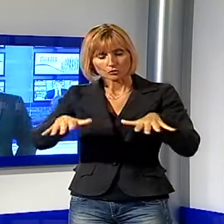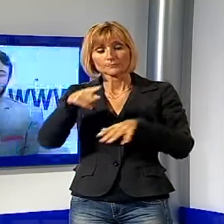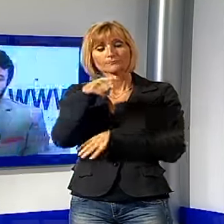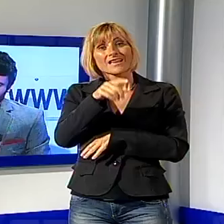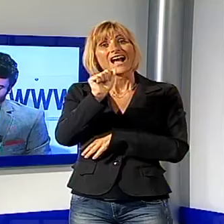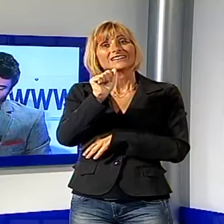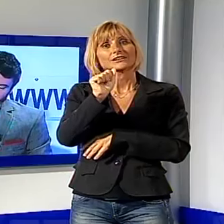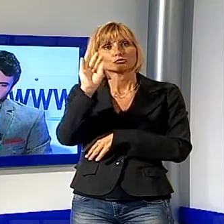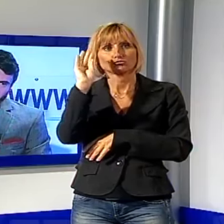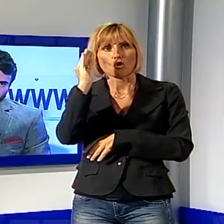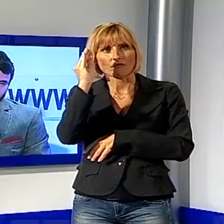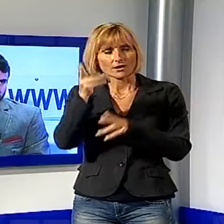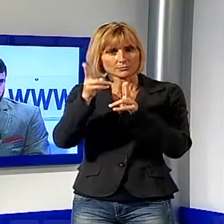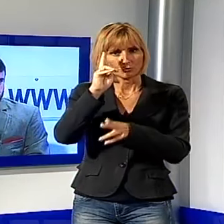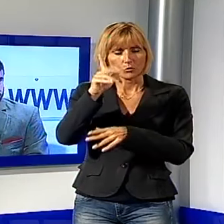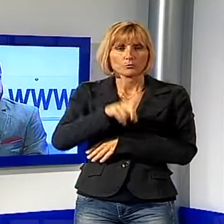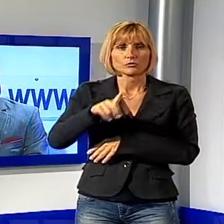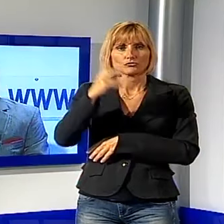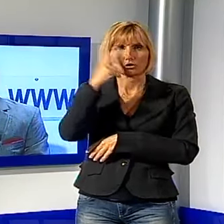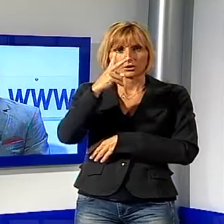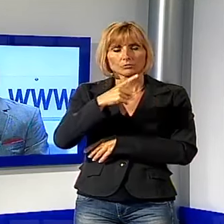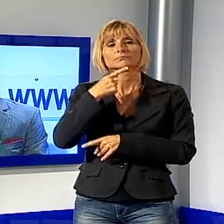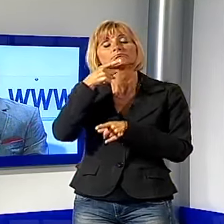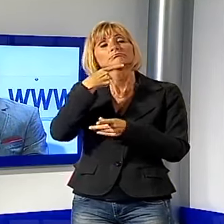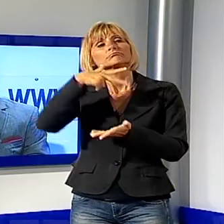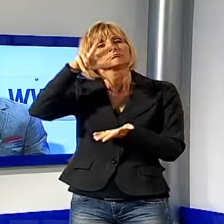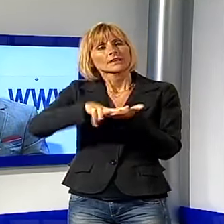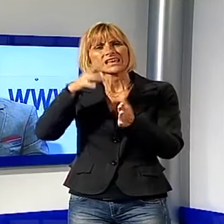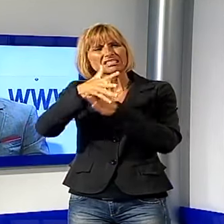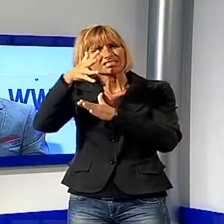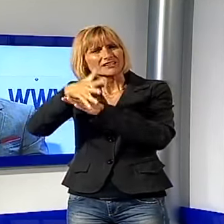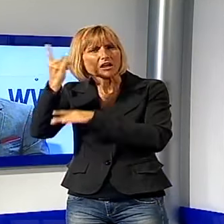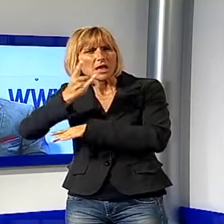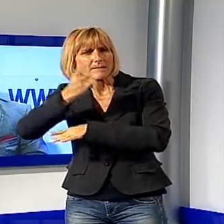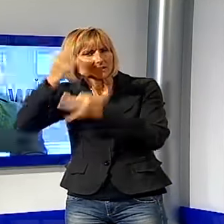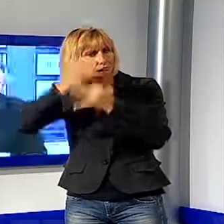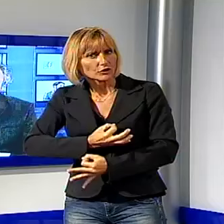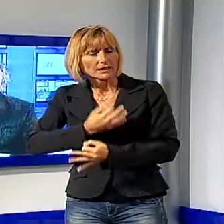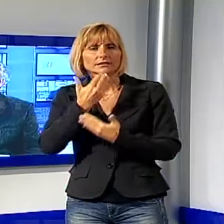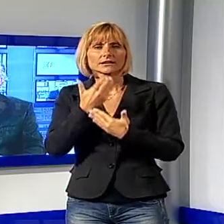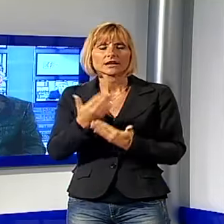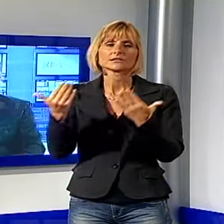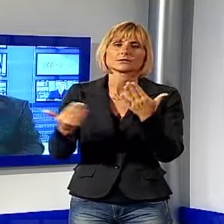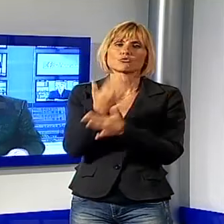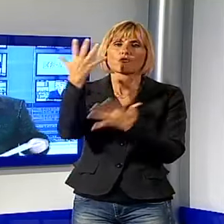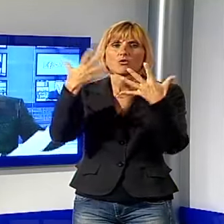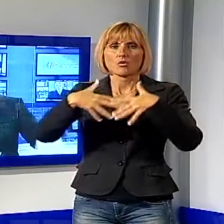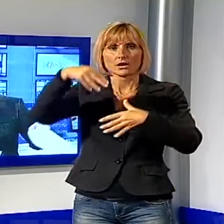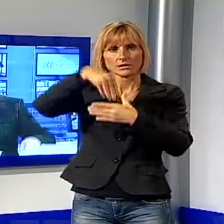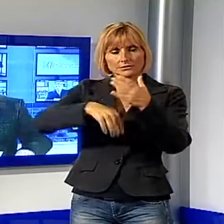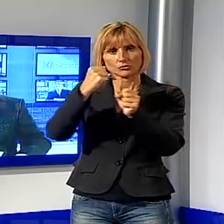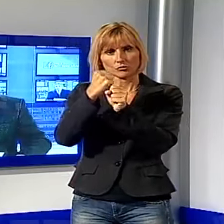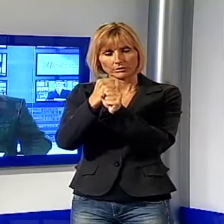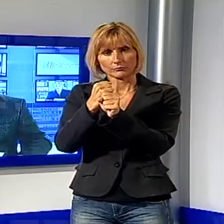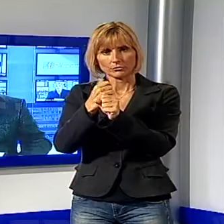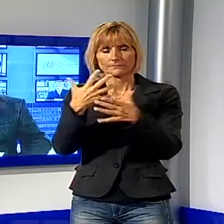giovane sindaco della provincia di Lucca, ha garantito interventi su tutte le emergenze, grazie ad una nuova organizzazione del lavoro.